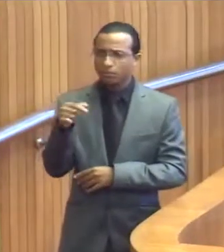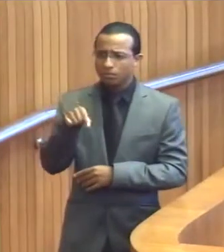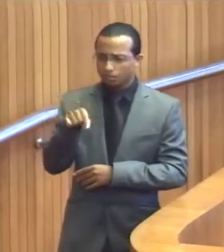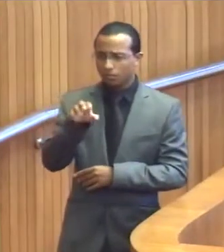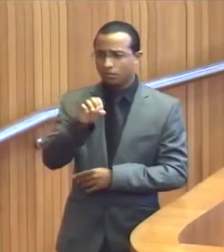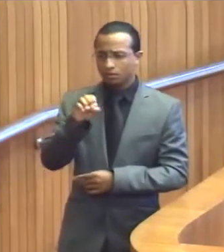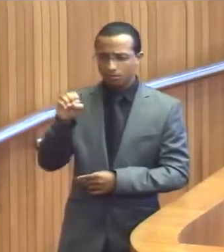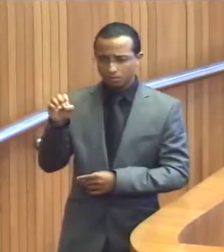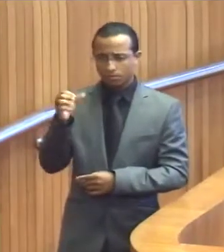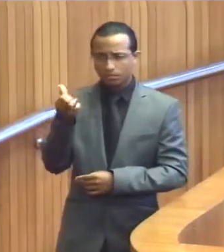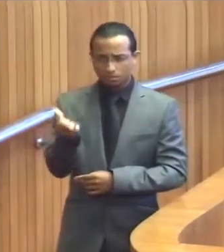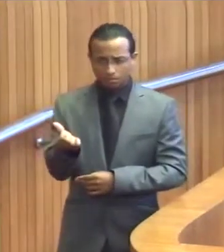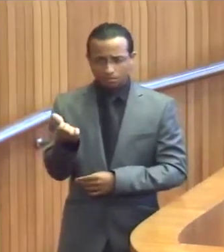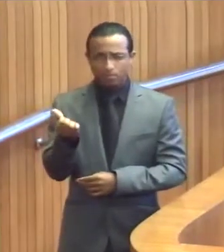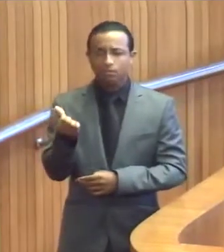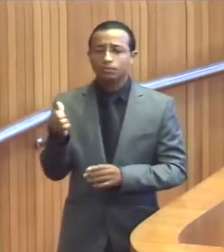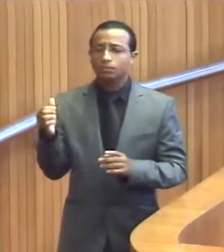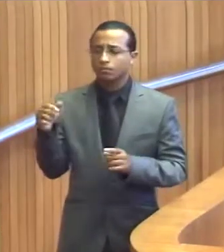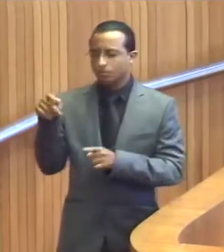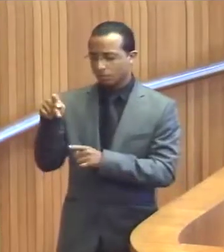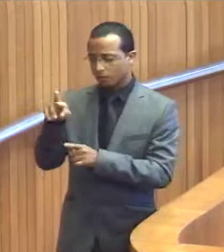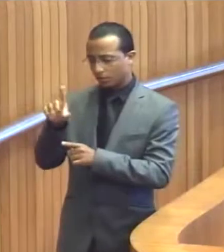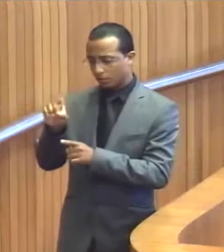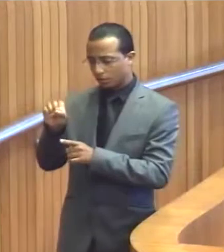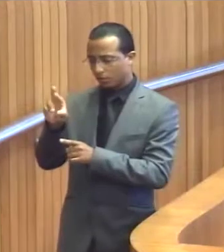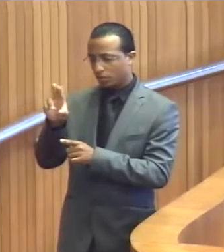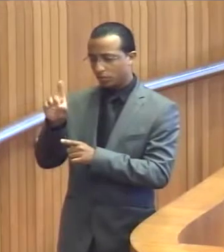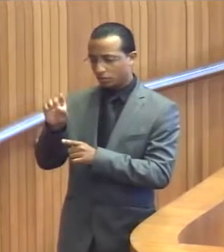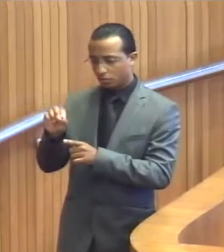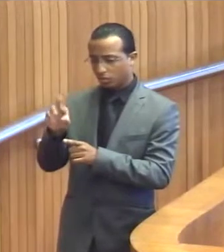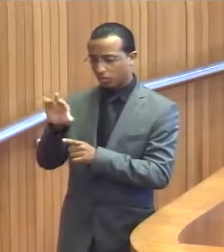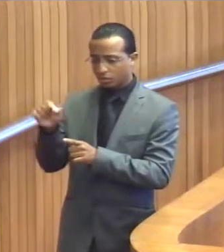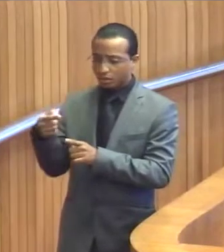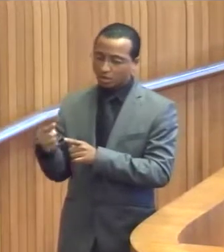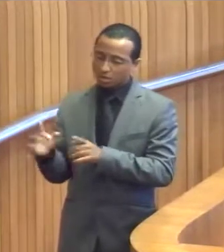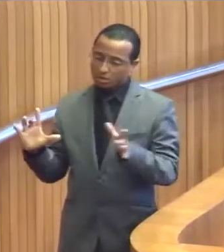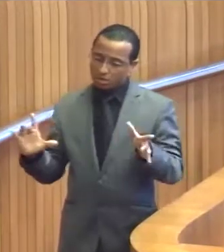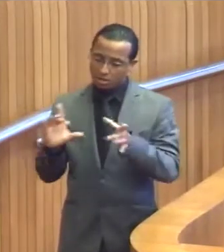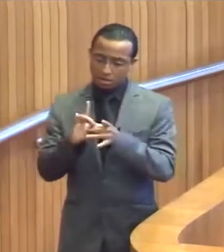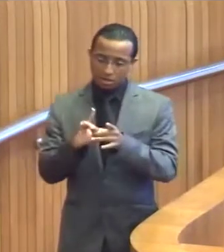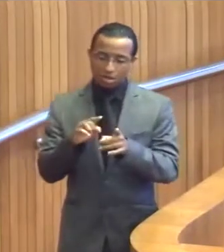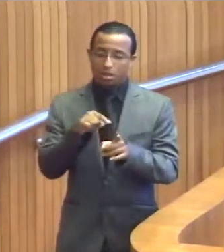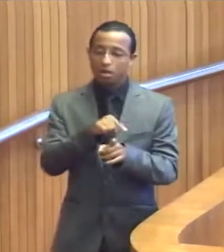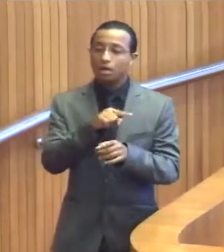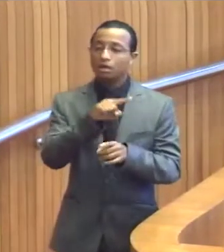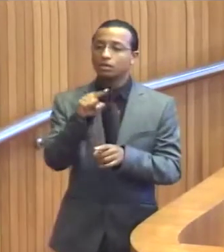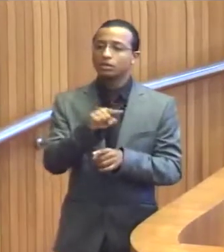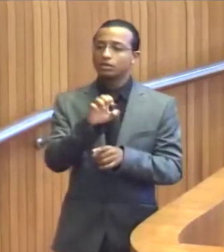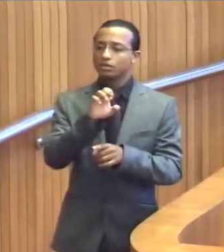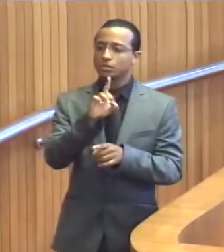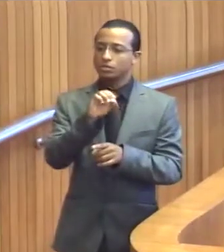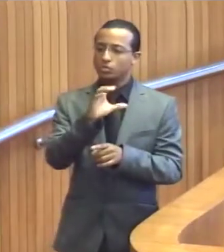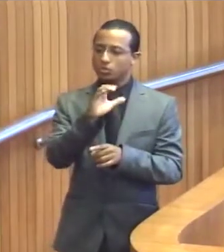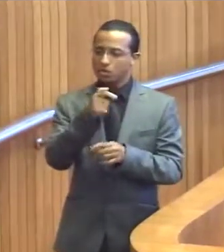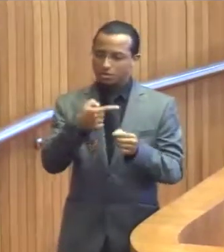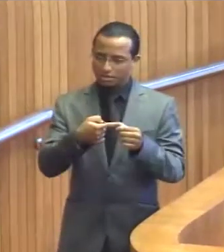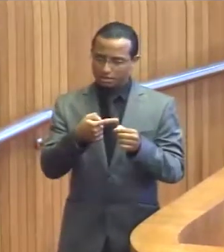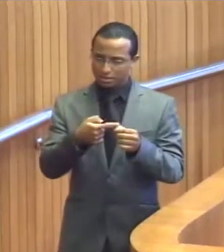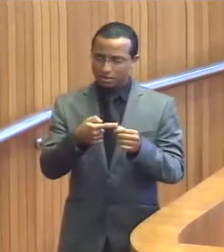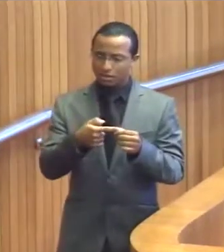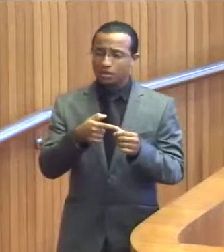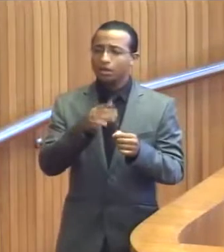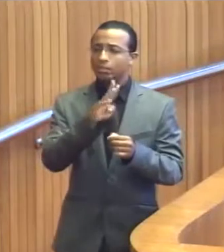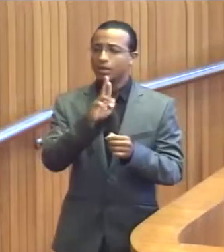essa? 006, que liga Pedro do Rosário à BR-316 em Zedoc. É uma reivindicação justa,